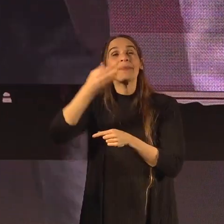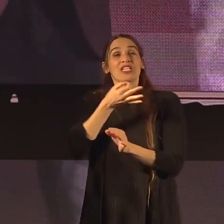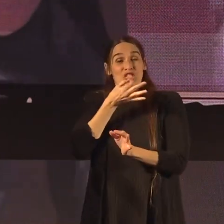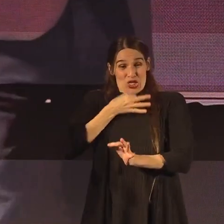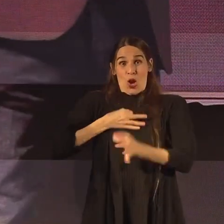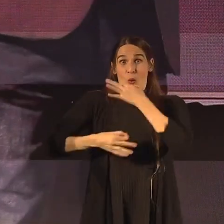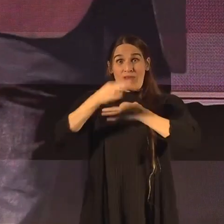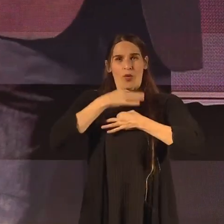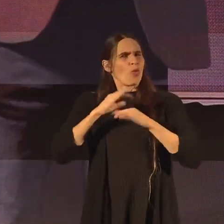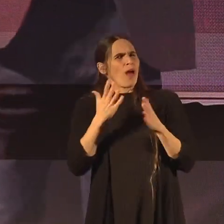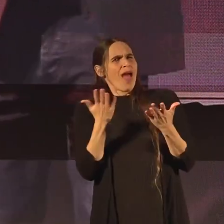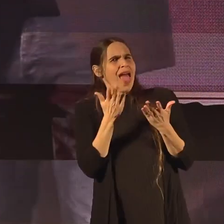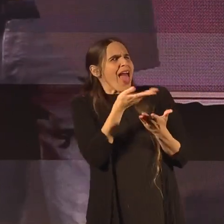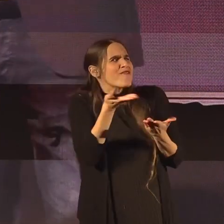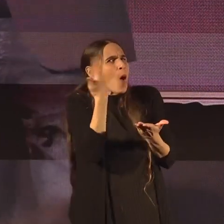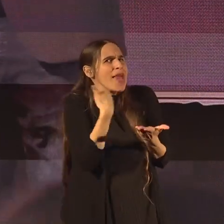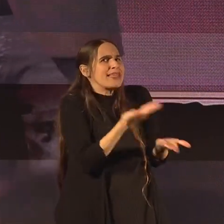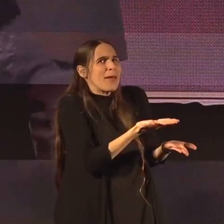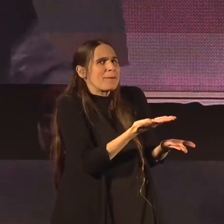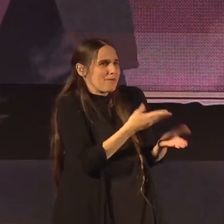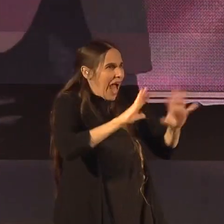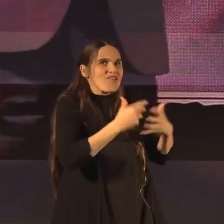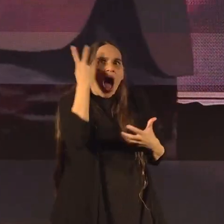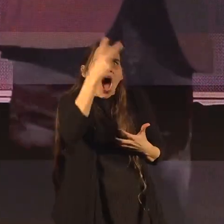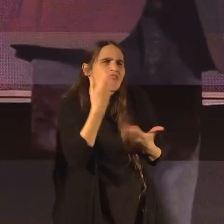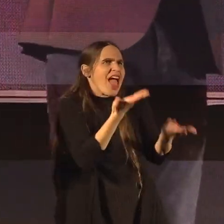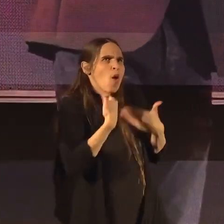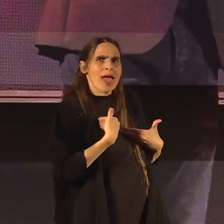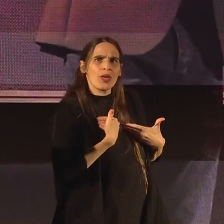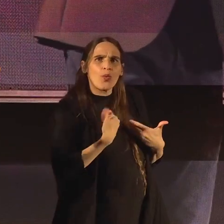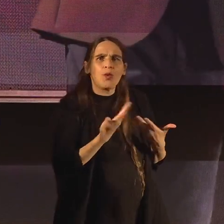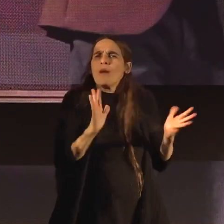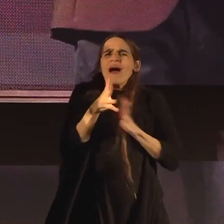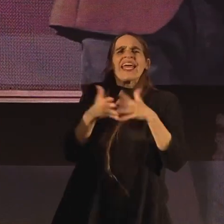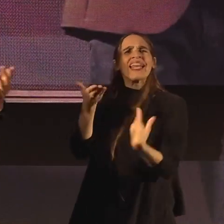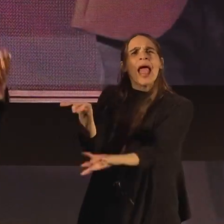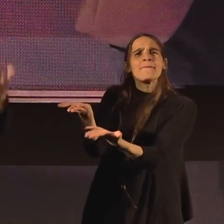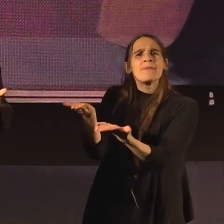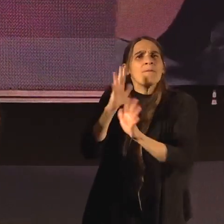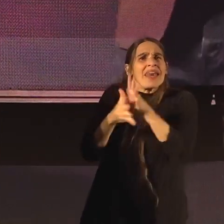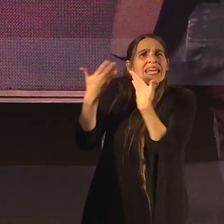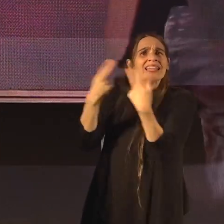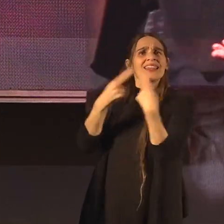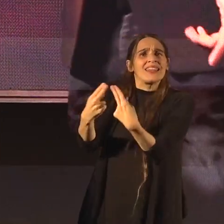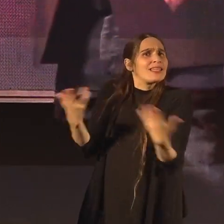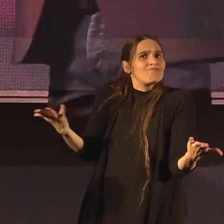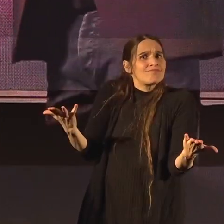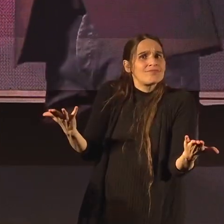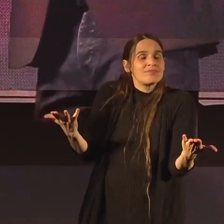אותנו איפה אנחנו היינו החברה הערבית מה נגיד להם מה נגיד להם